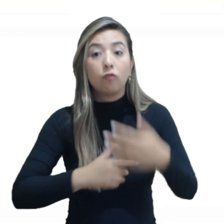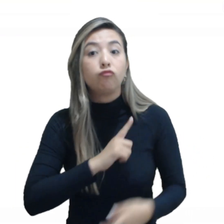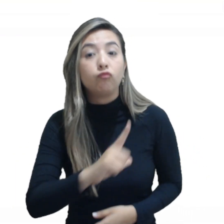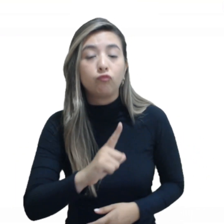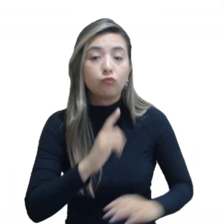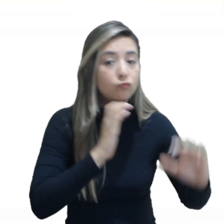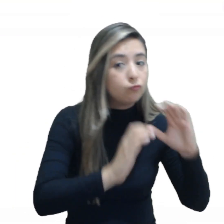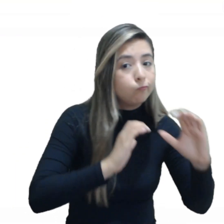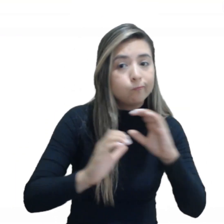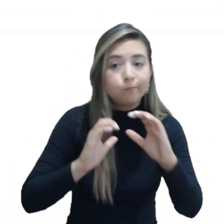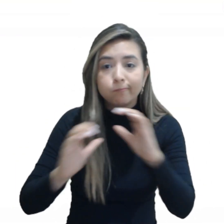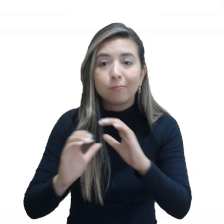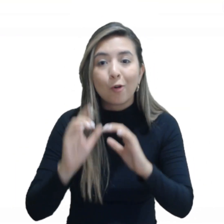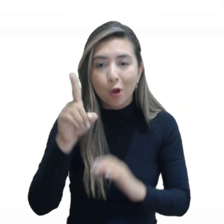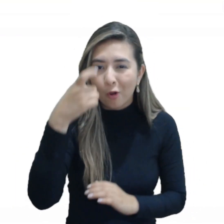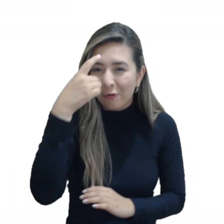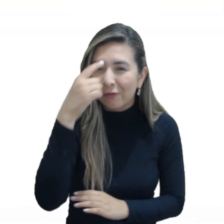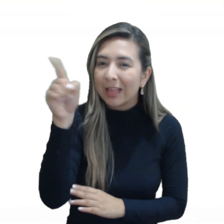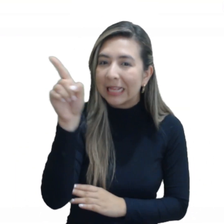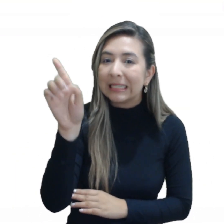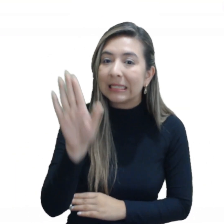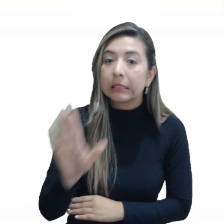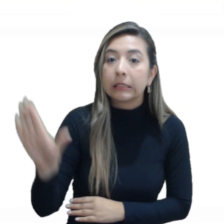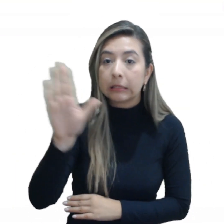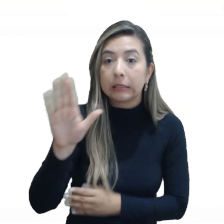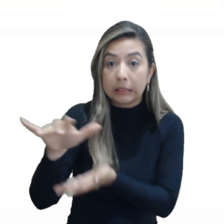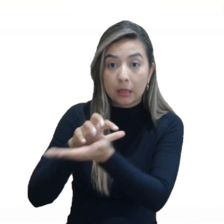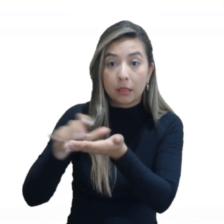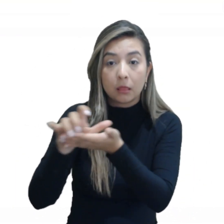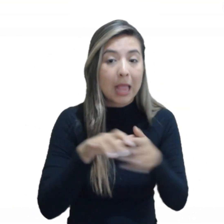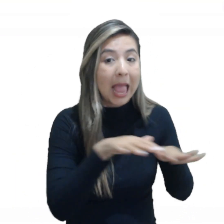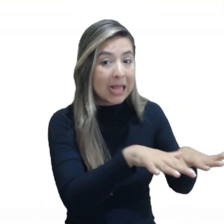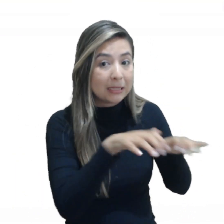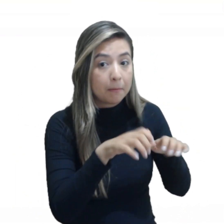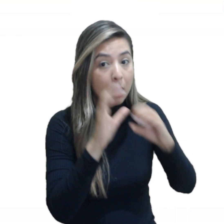y las relaciones del gobierno departamental con la asamblea y la Contraloría del departamento.